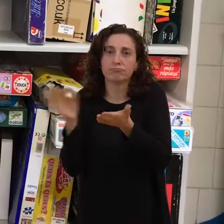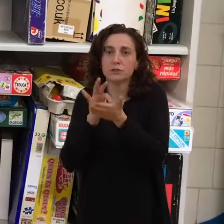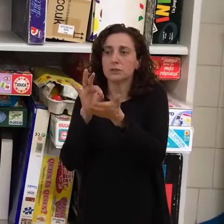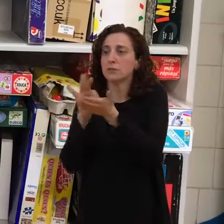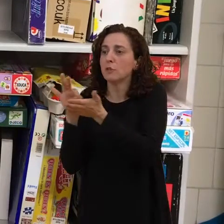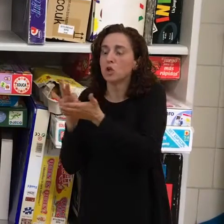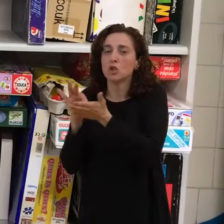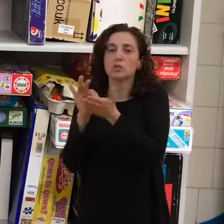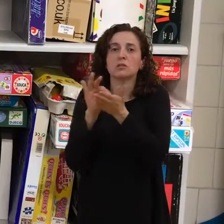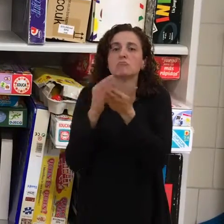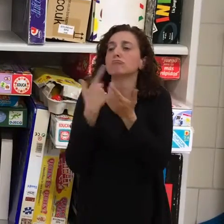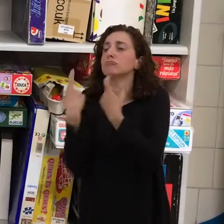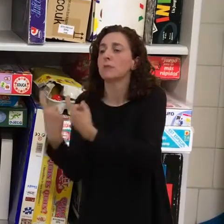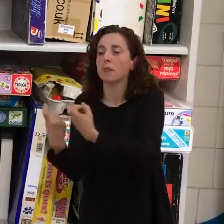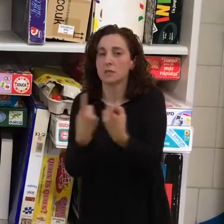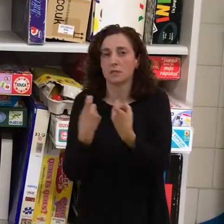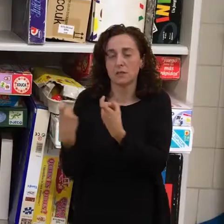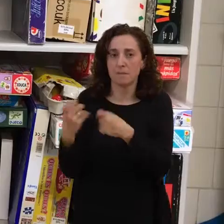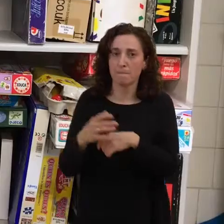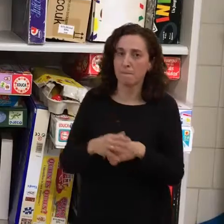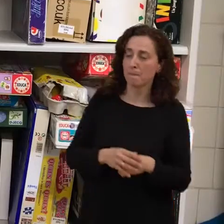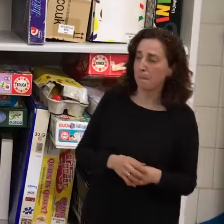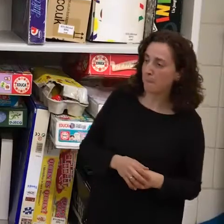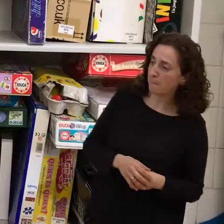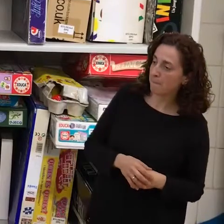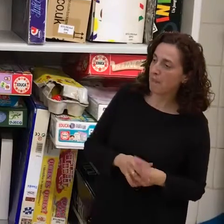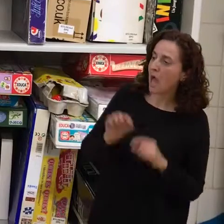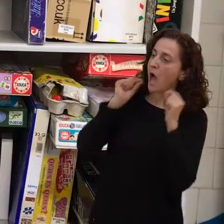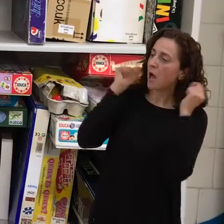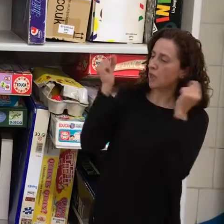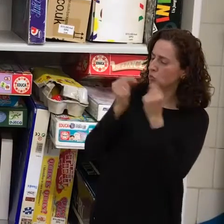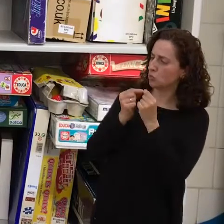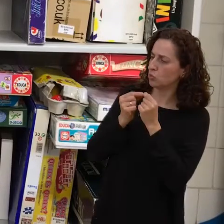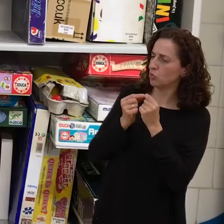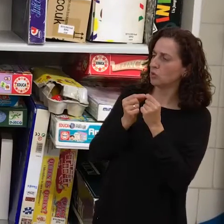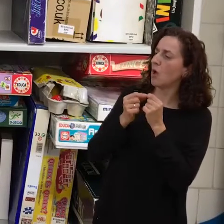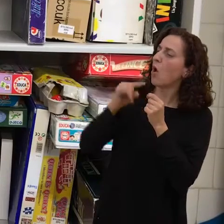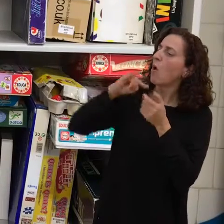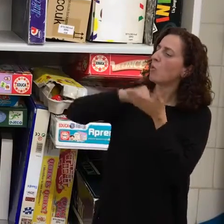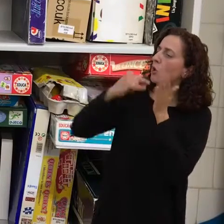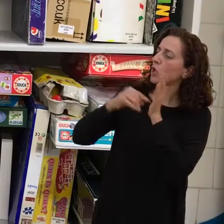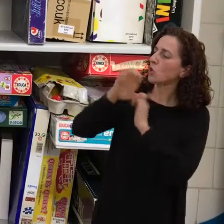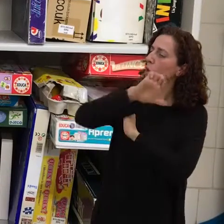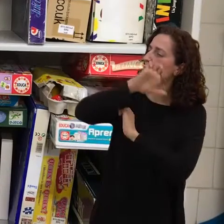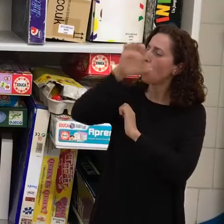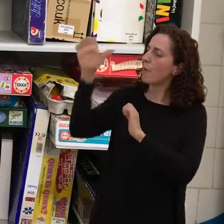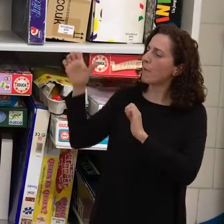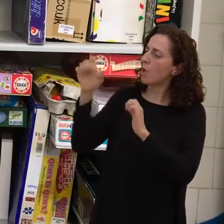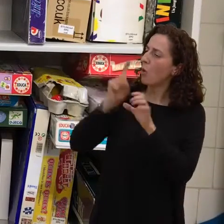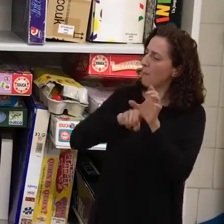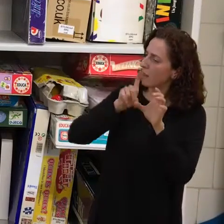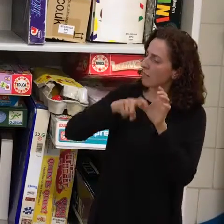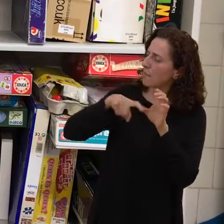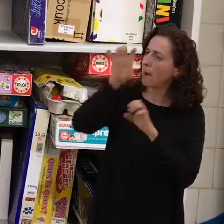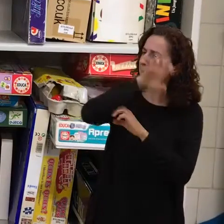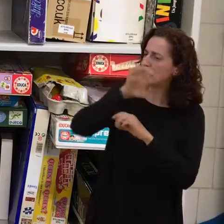necesiten. Ananspur ha participado en varios proyectos europeos en los que intervenían varios países diferentes. Sí, sí.